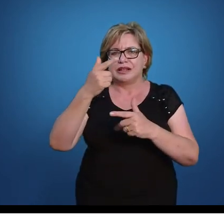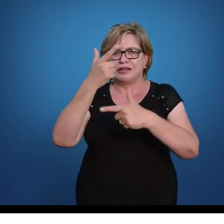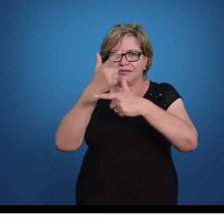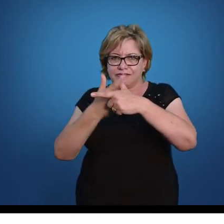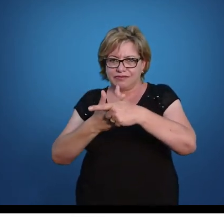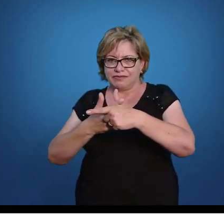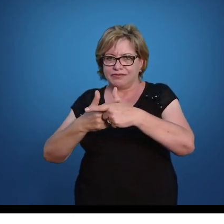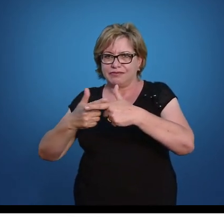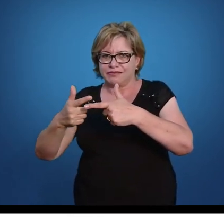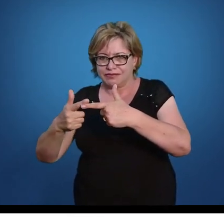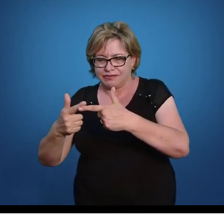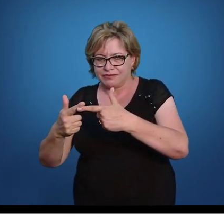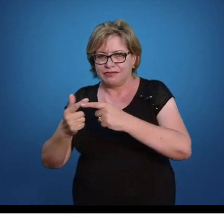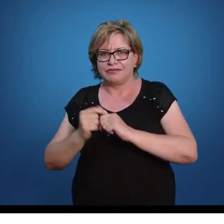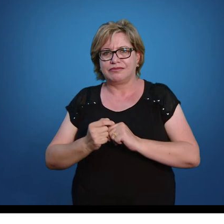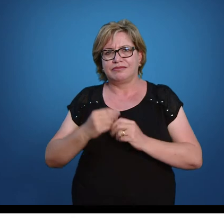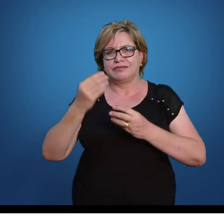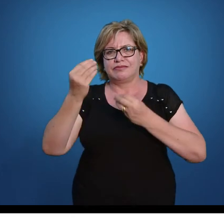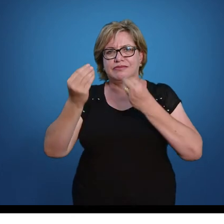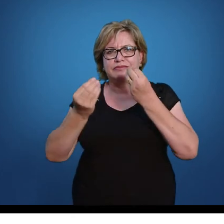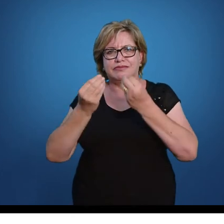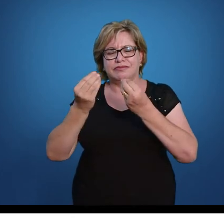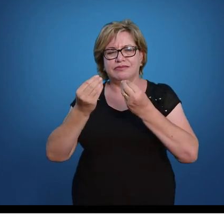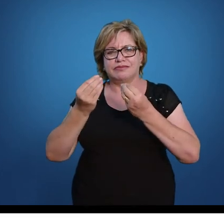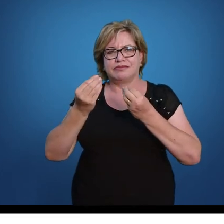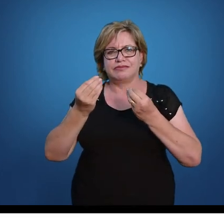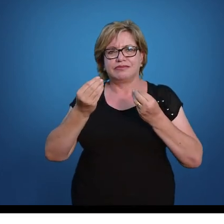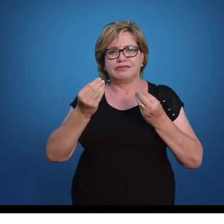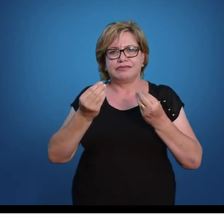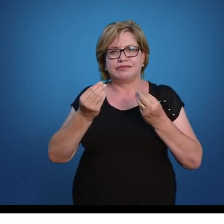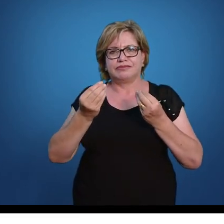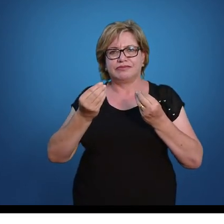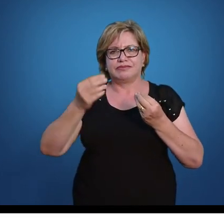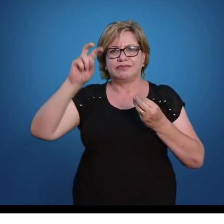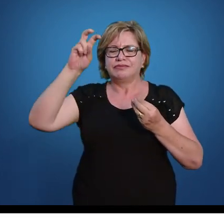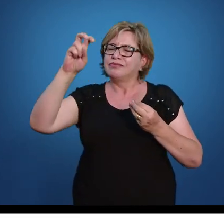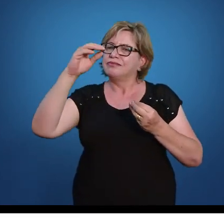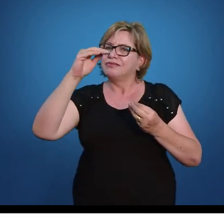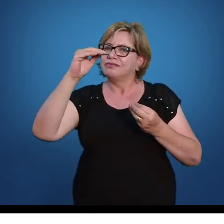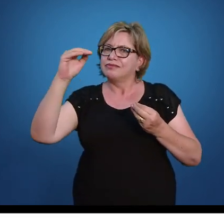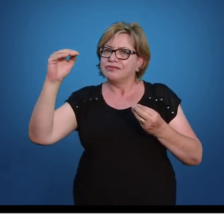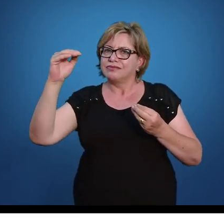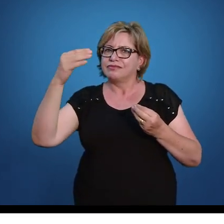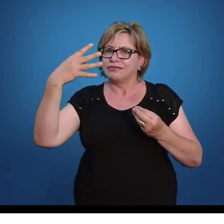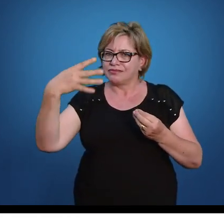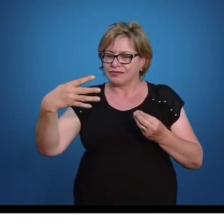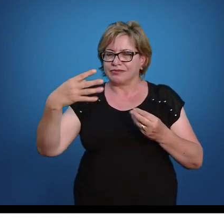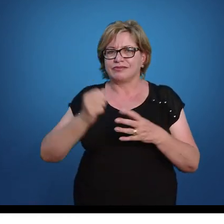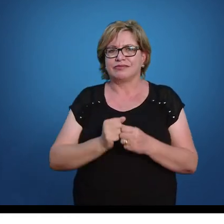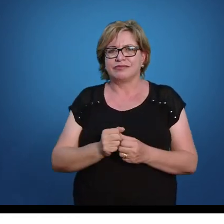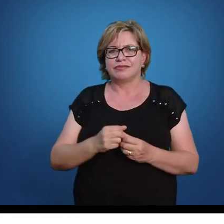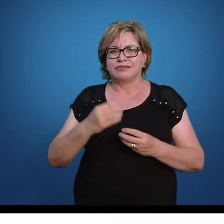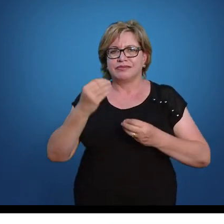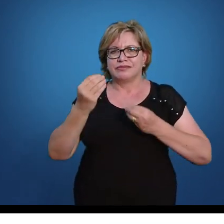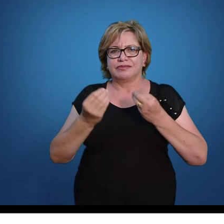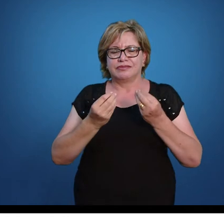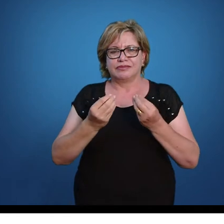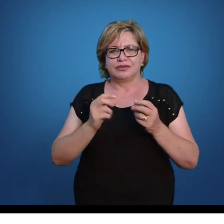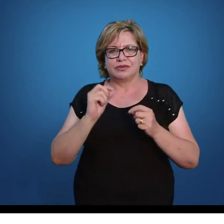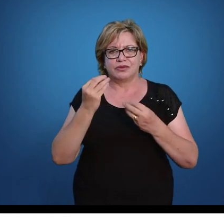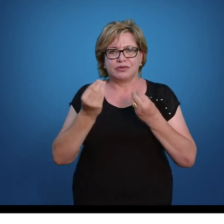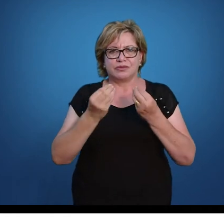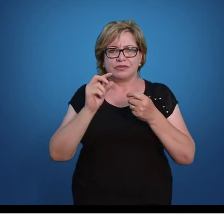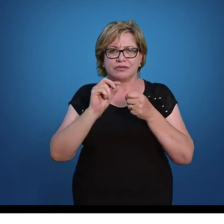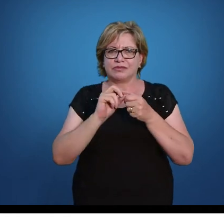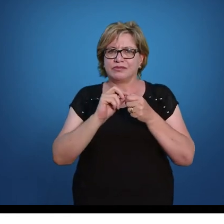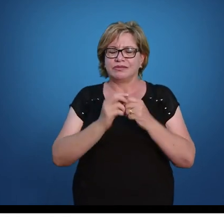aí o traço maior aqui, por 5 quartos. Como é que